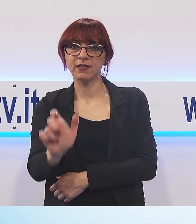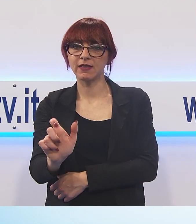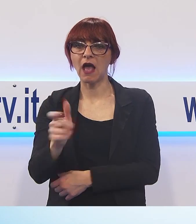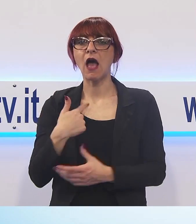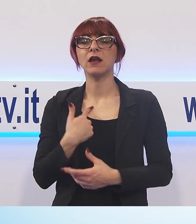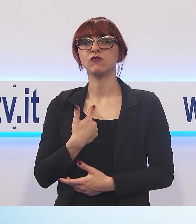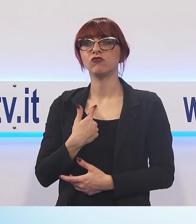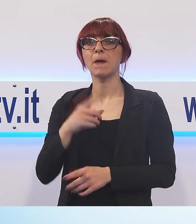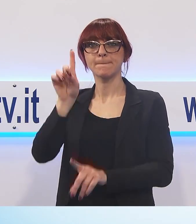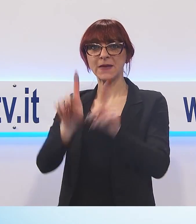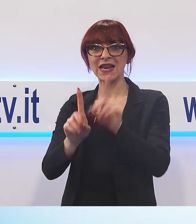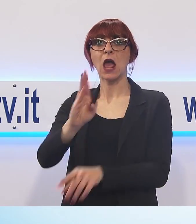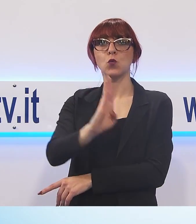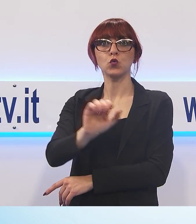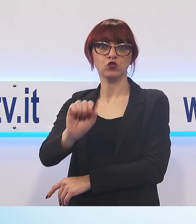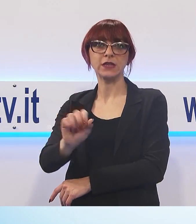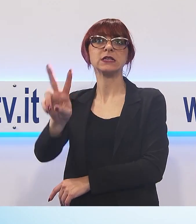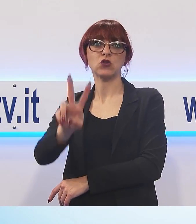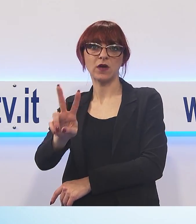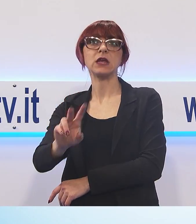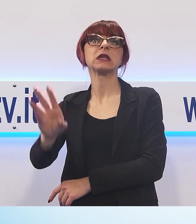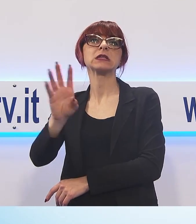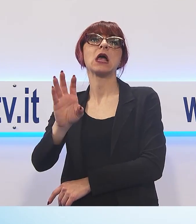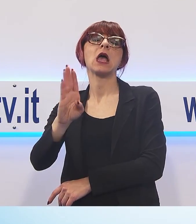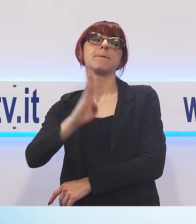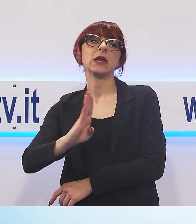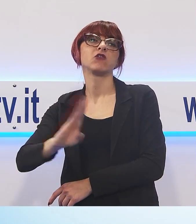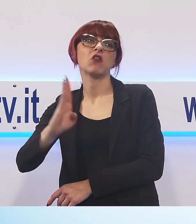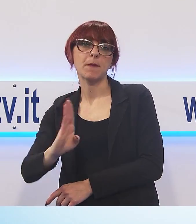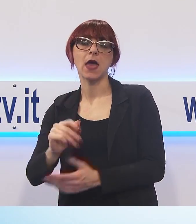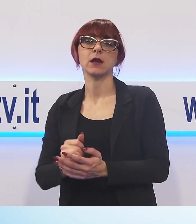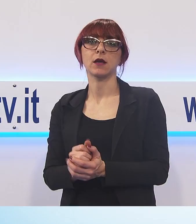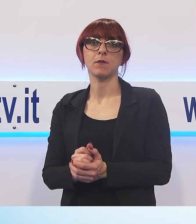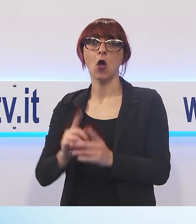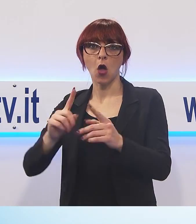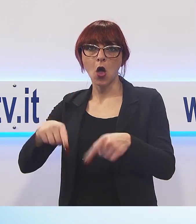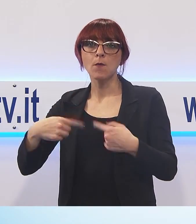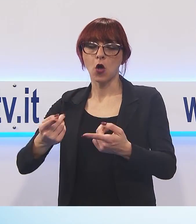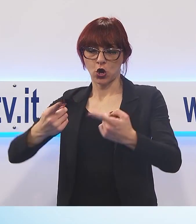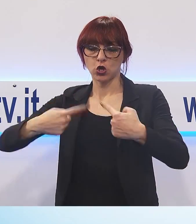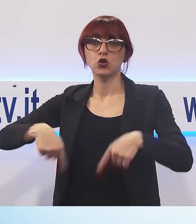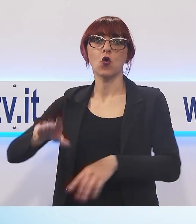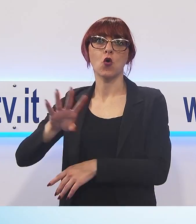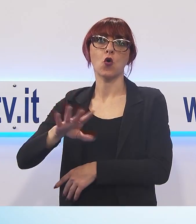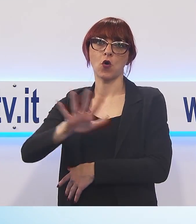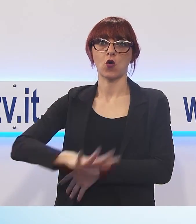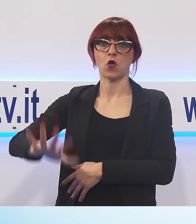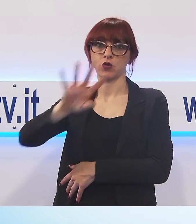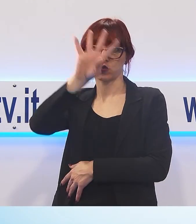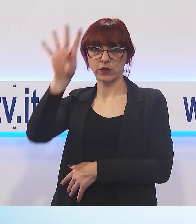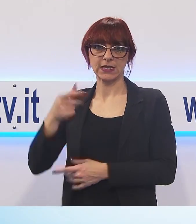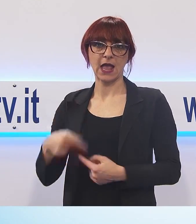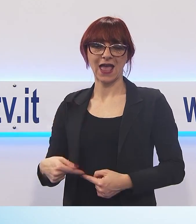Milano, Busto Arsizio, Varese, Brescia, Bergamo e poi noi toscani, che abbiamo